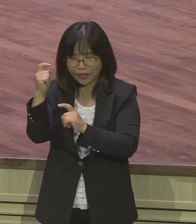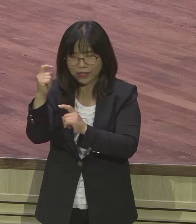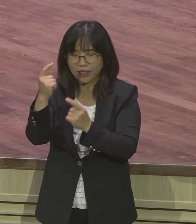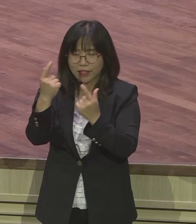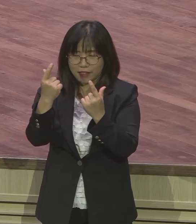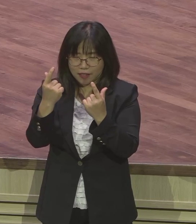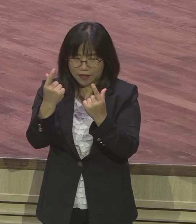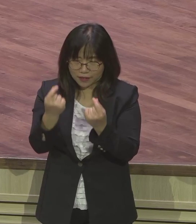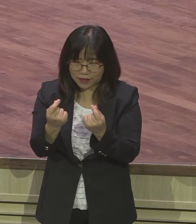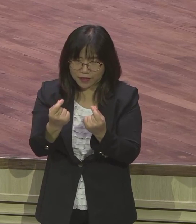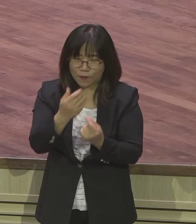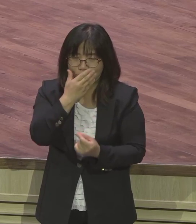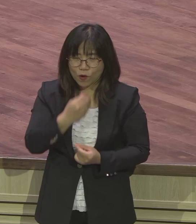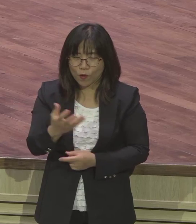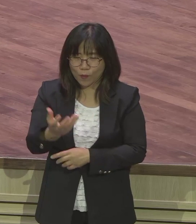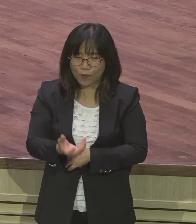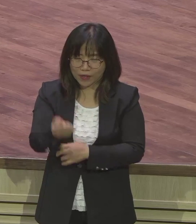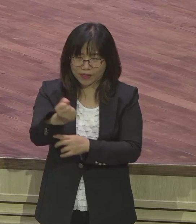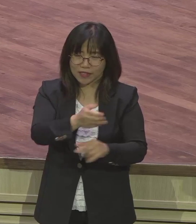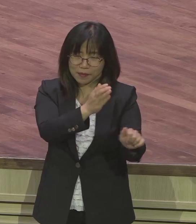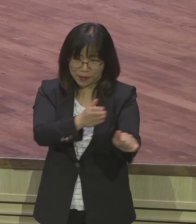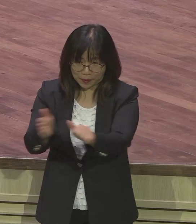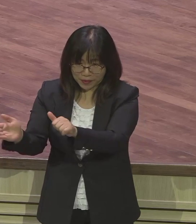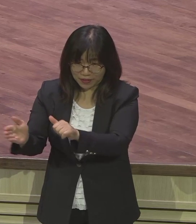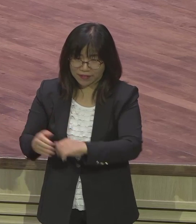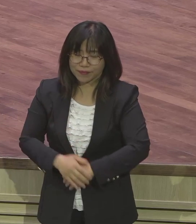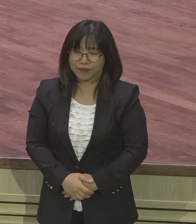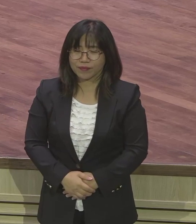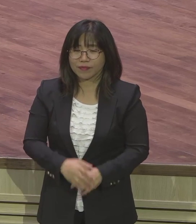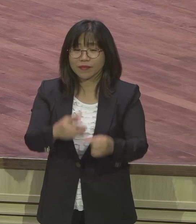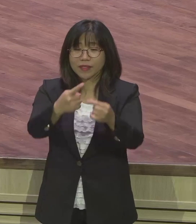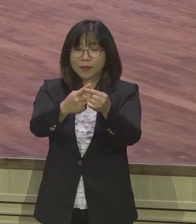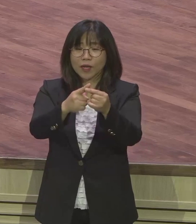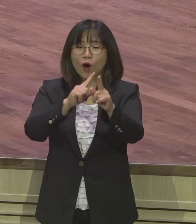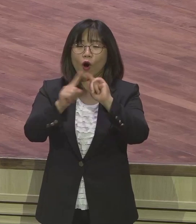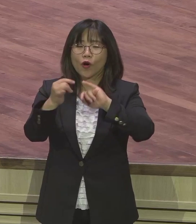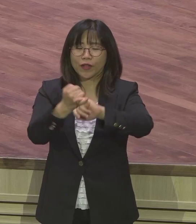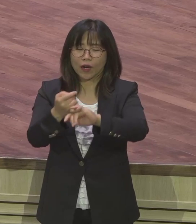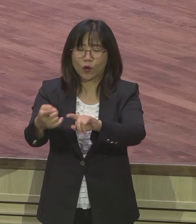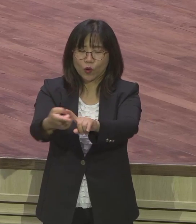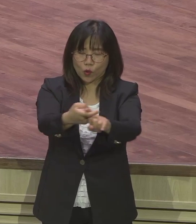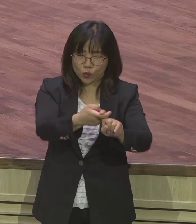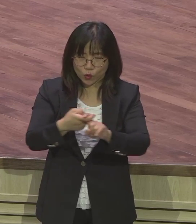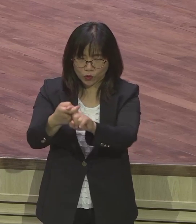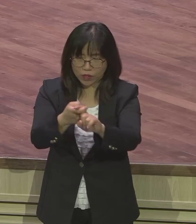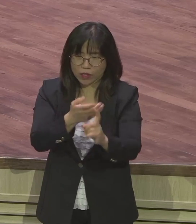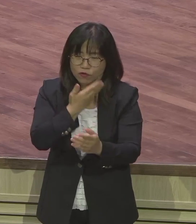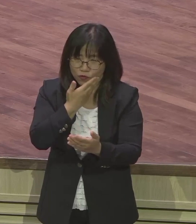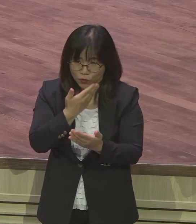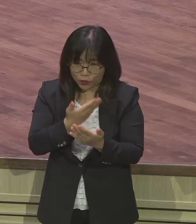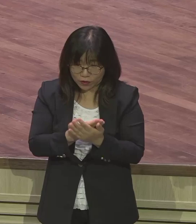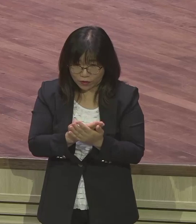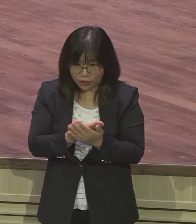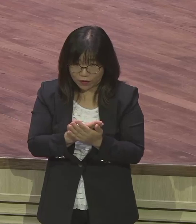축복을 다 받기를 축복합니다 그럼 첫째로 은약 공동체의 중요성입니다 일찍 봅니다 그 후에 유다가